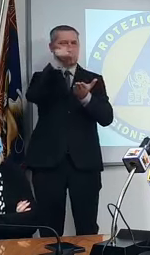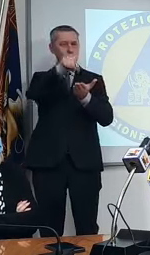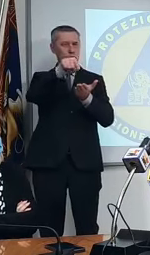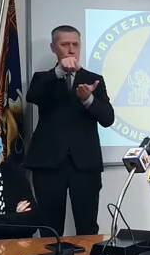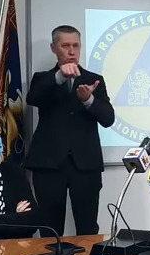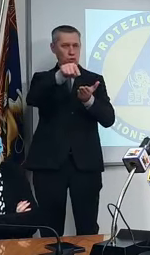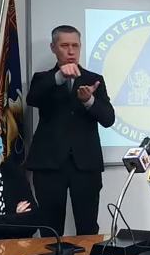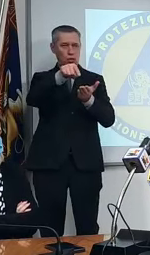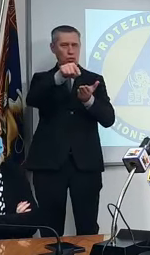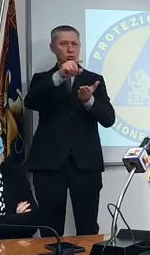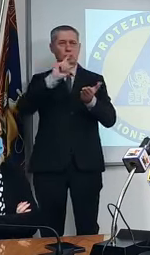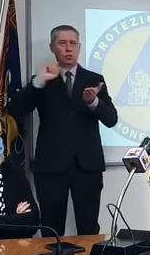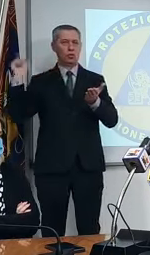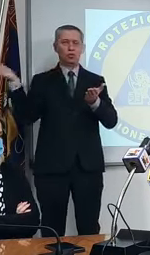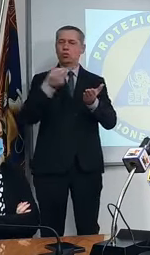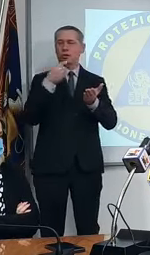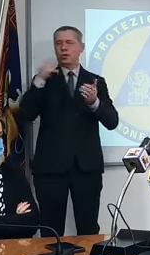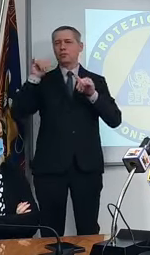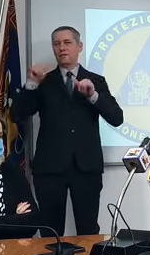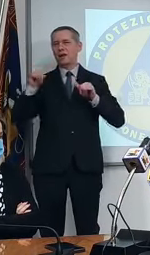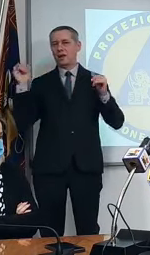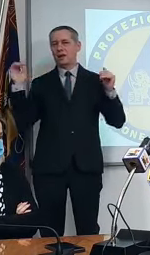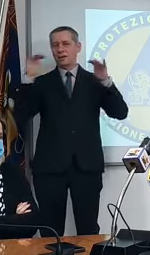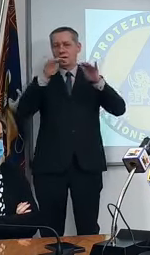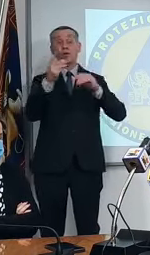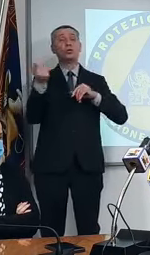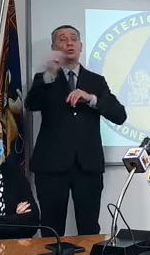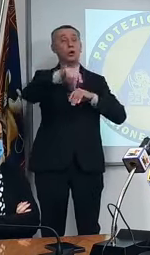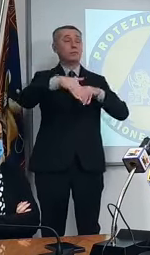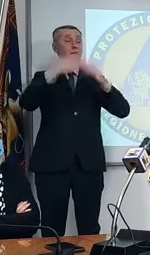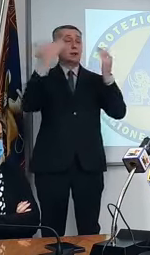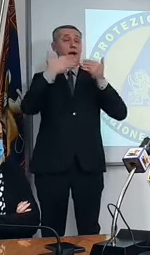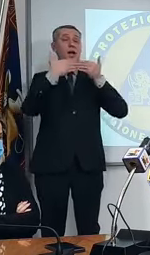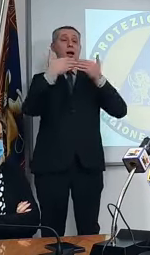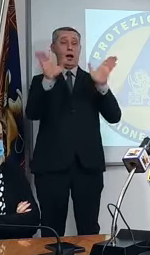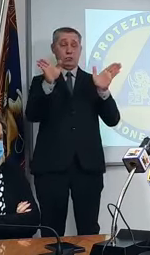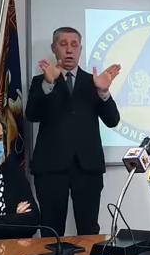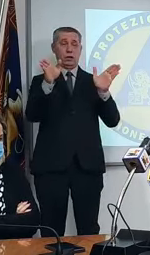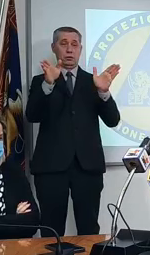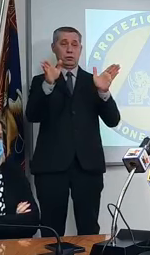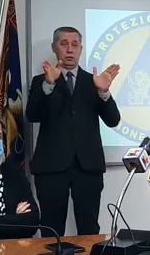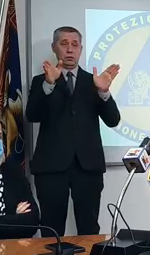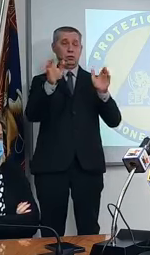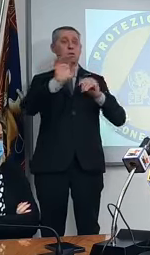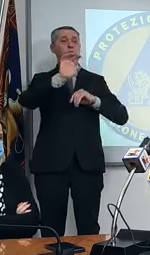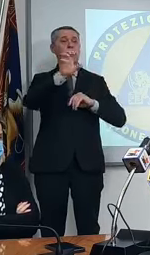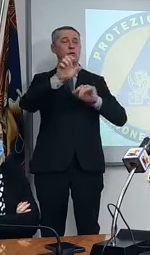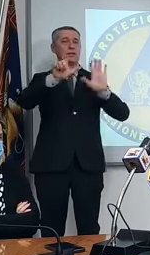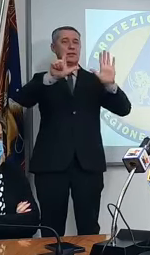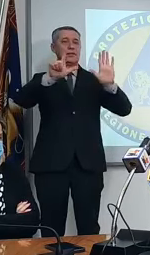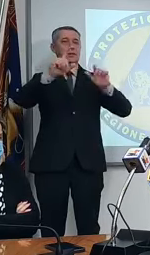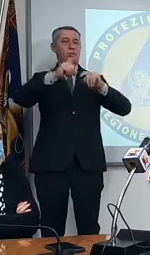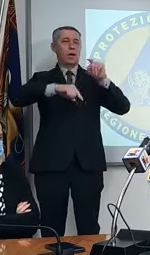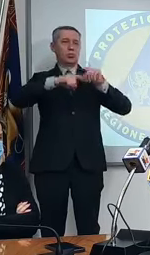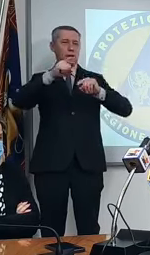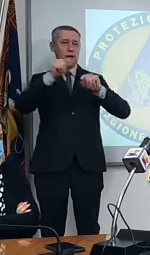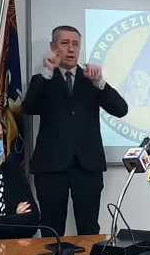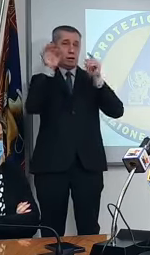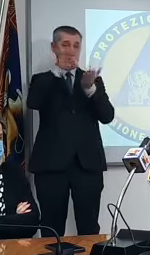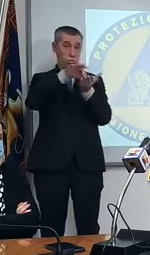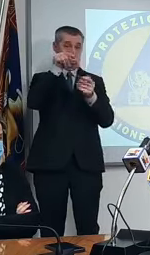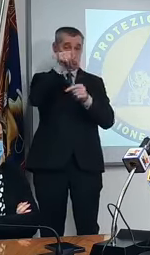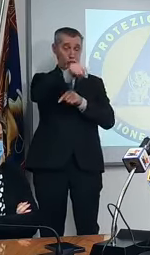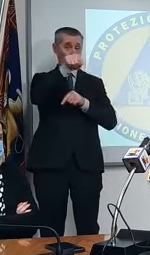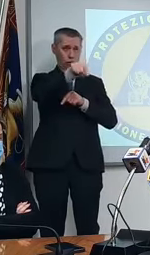diventerà un punto di riferimento per il veneziano. Domani mattina apre, si parte, domani mercoledì, 7 aprile, si inizia con le vaccinazioni.